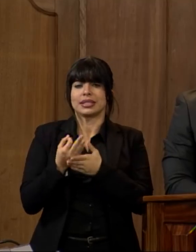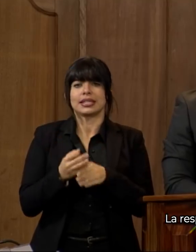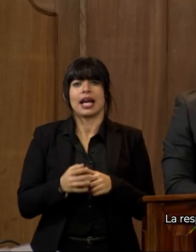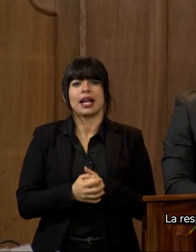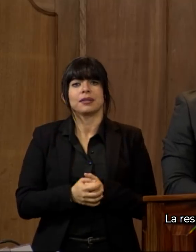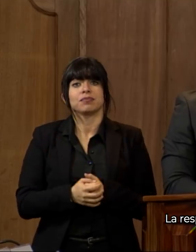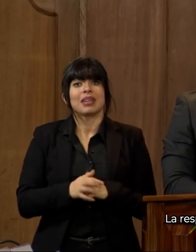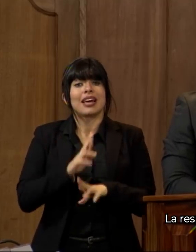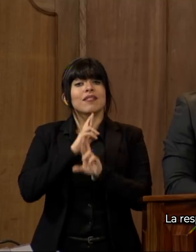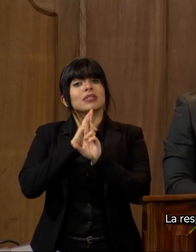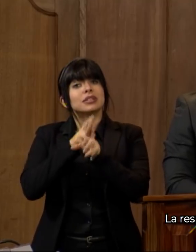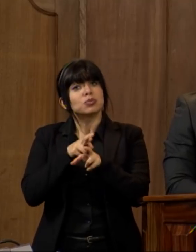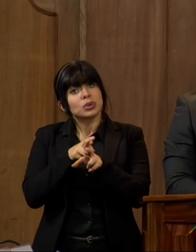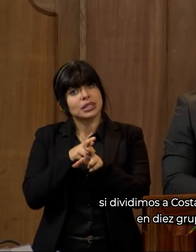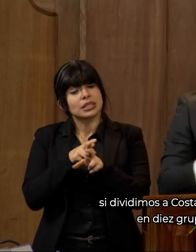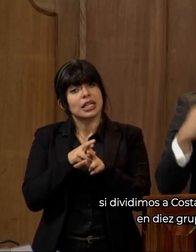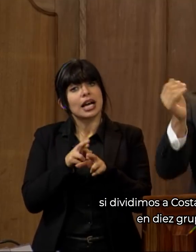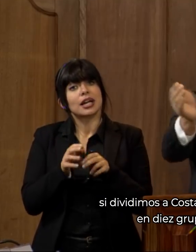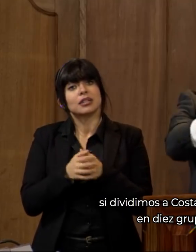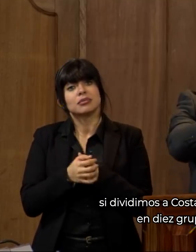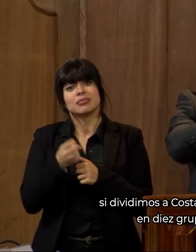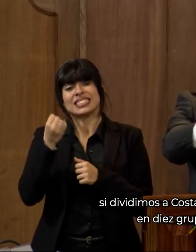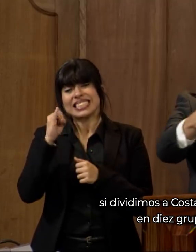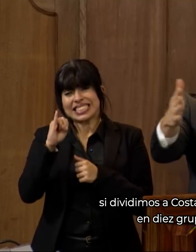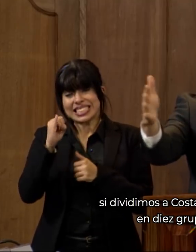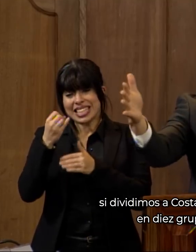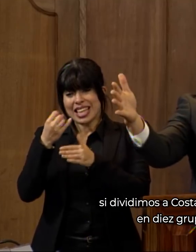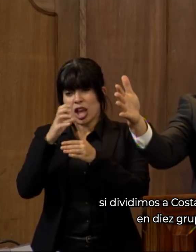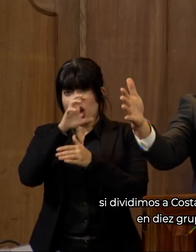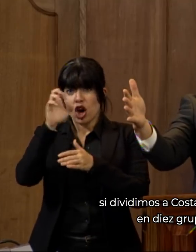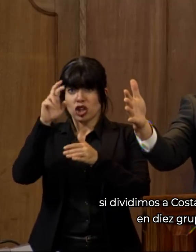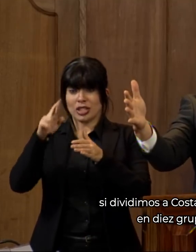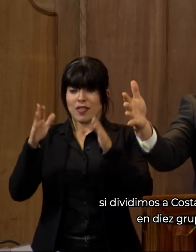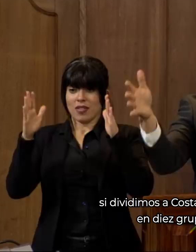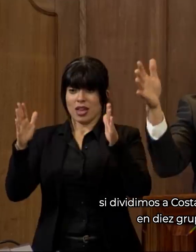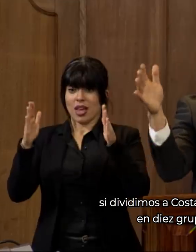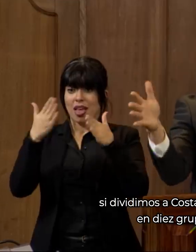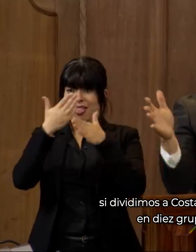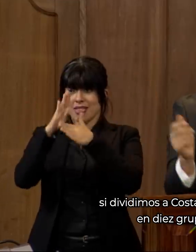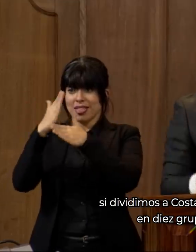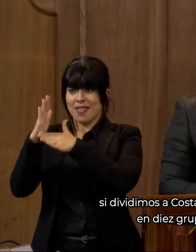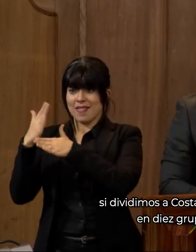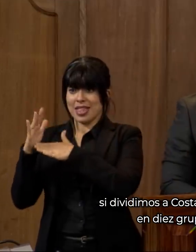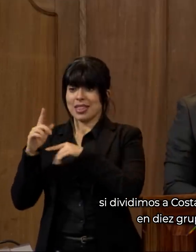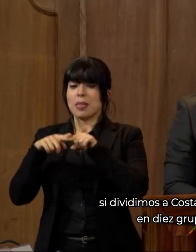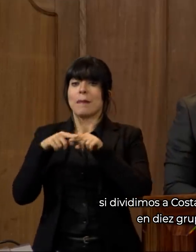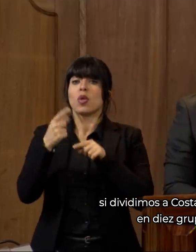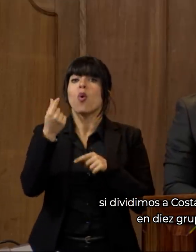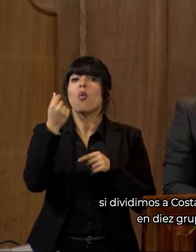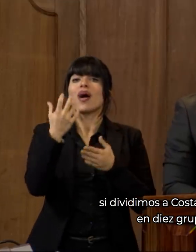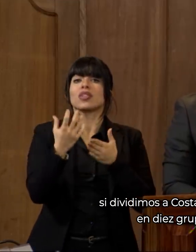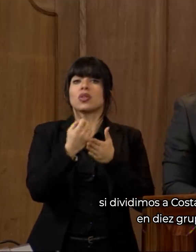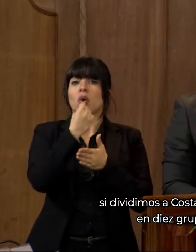La respuesta es, si dividimos a Costa Rica, según su ingreso,